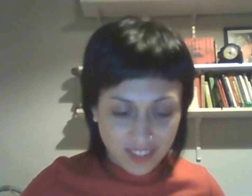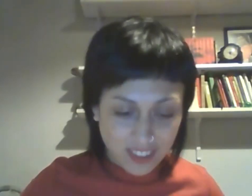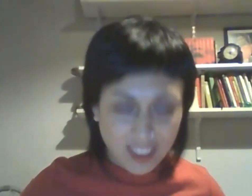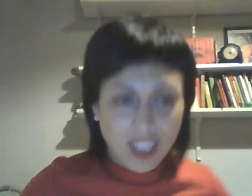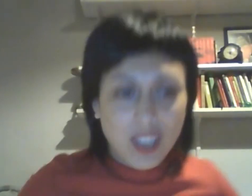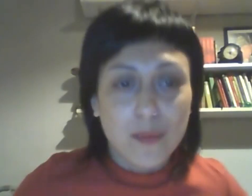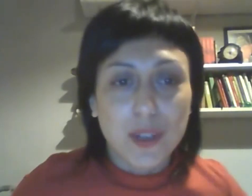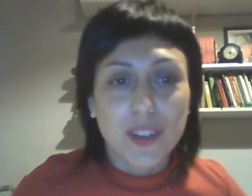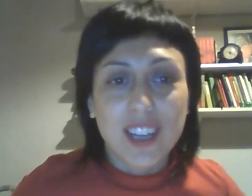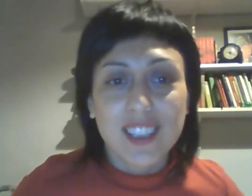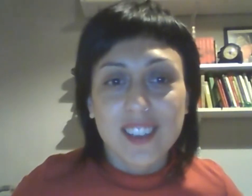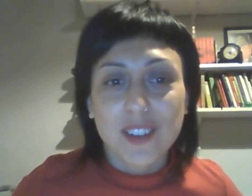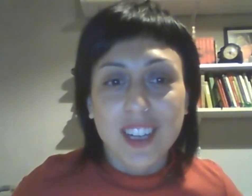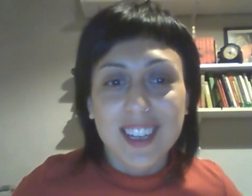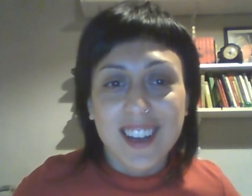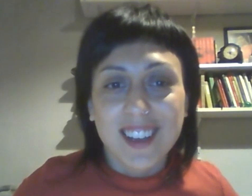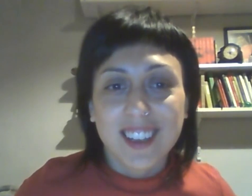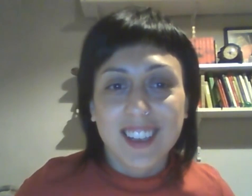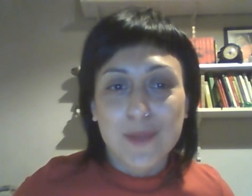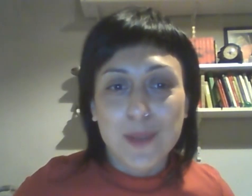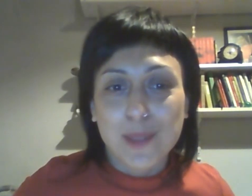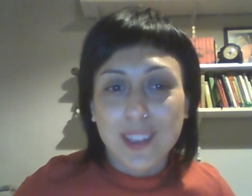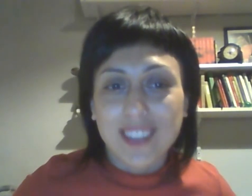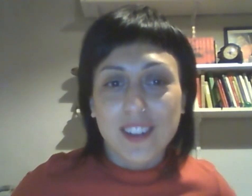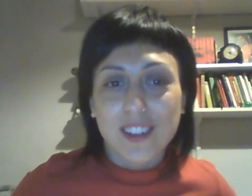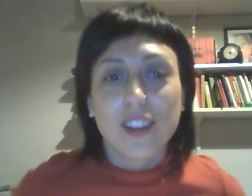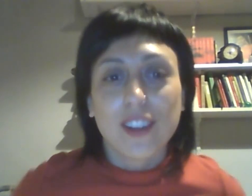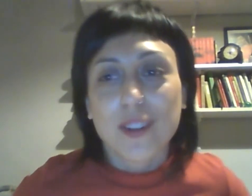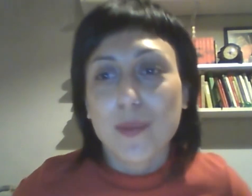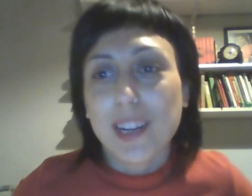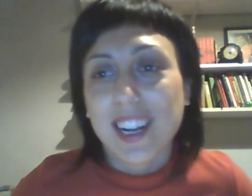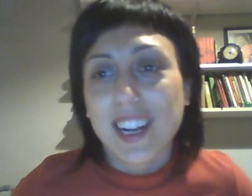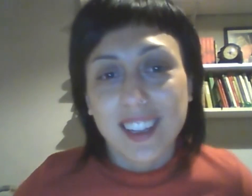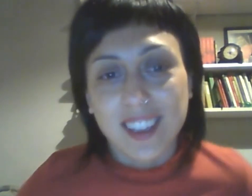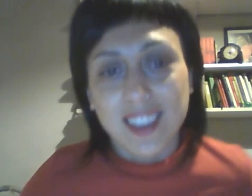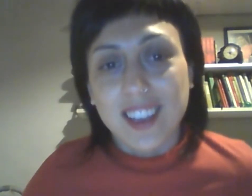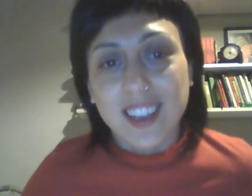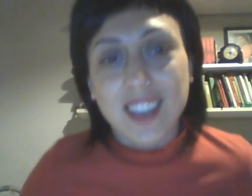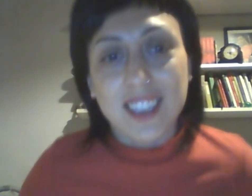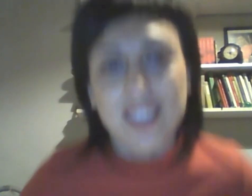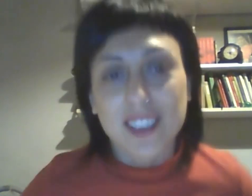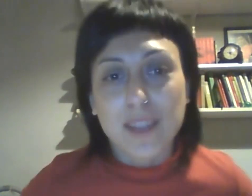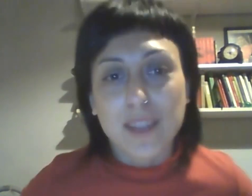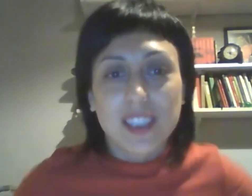bueno gracias bueno Eugenia muy importante el rol de recuperar a quienes están presentes